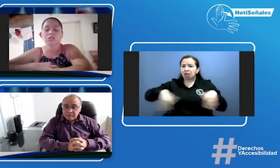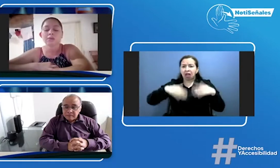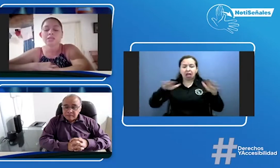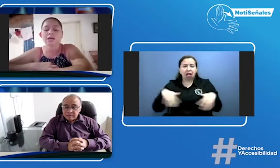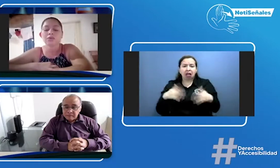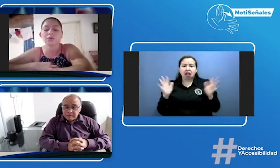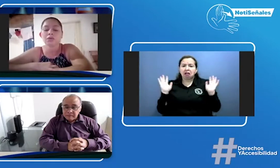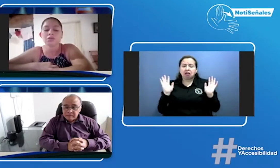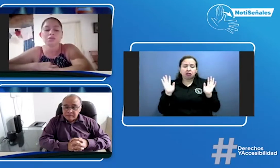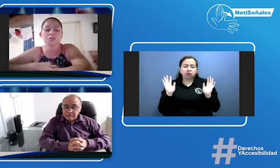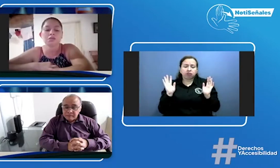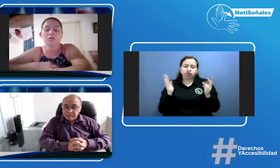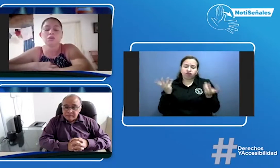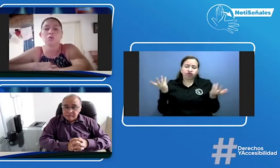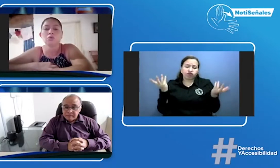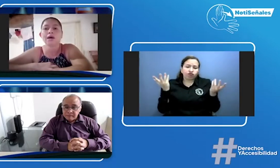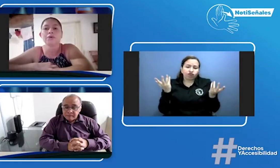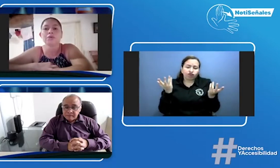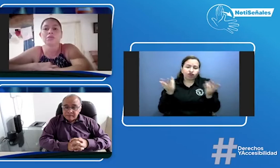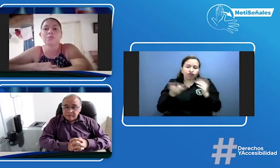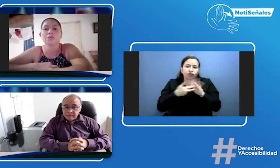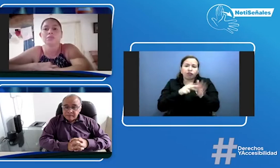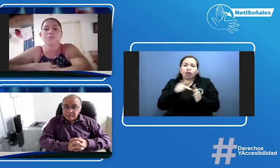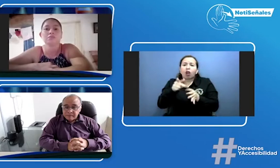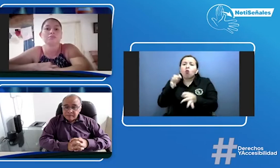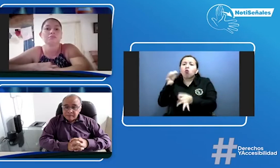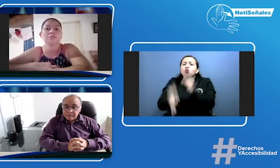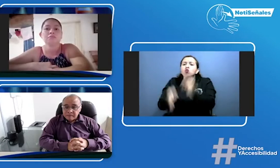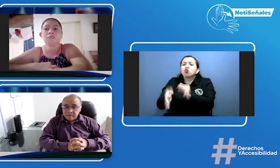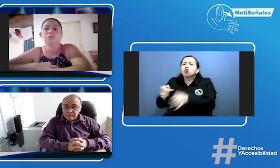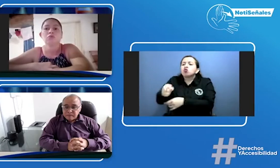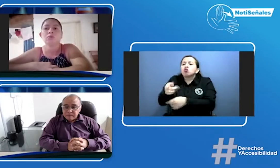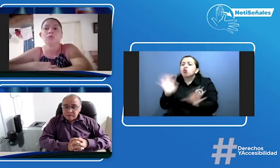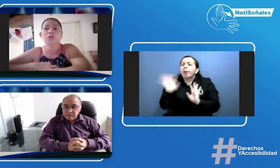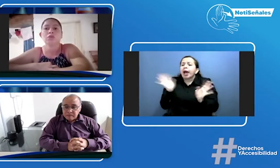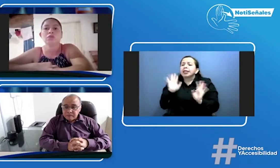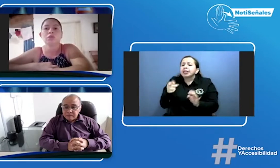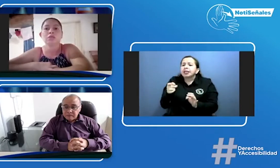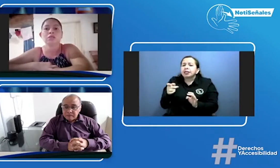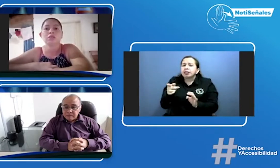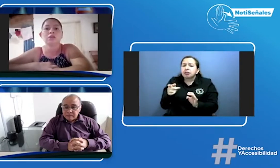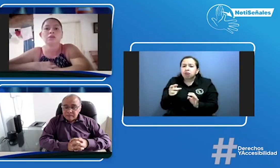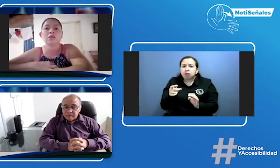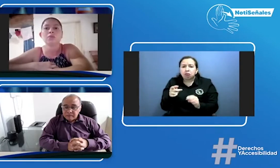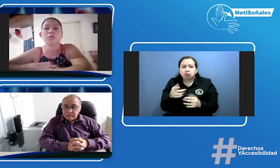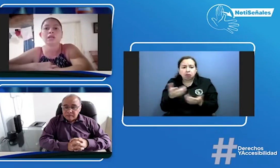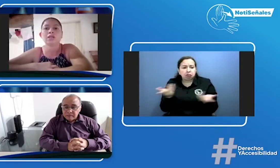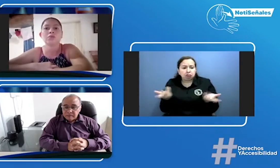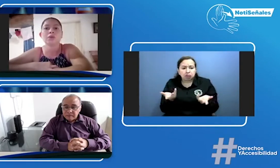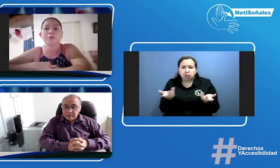basado en los juzgados y pues no hemos tenido como tal ningún apoyo.